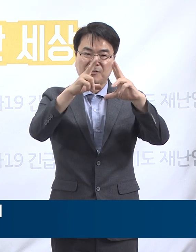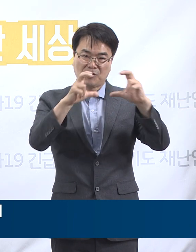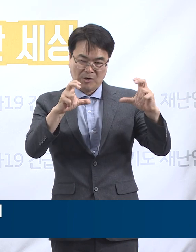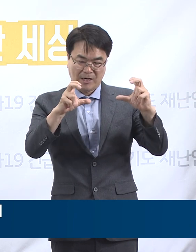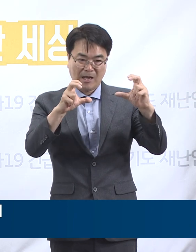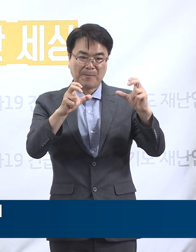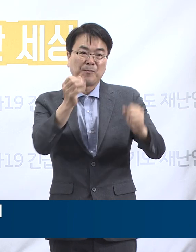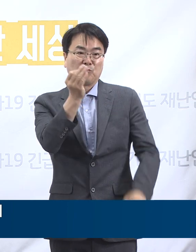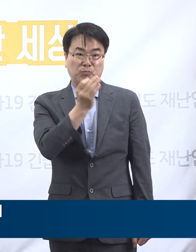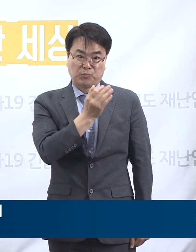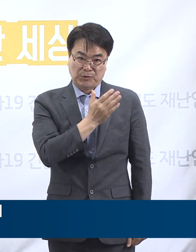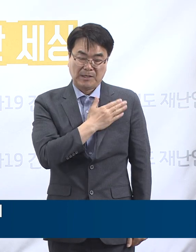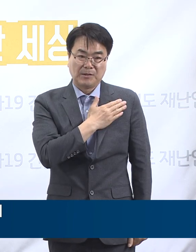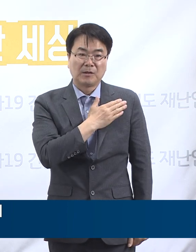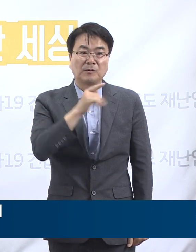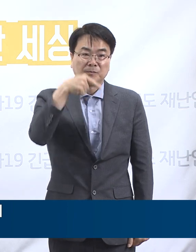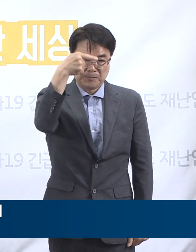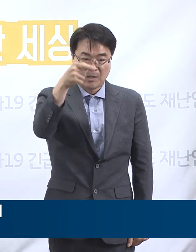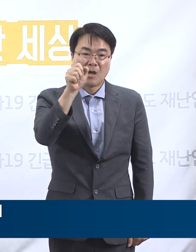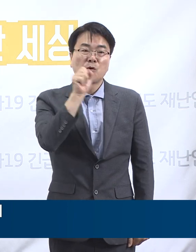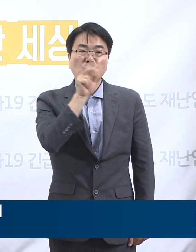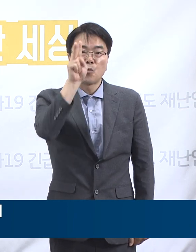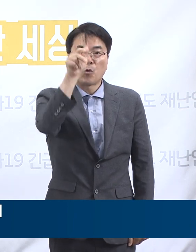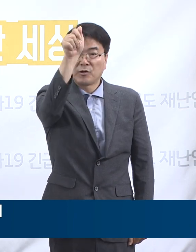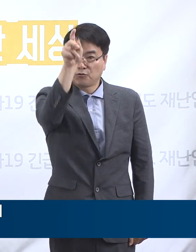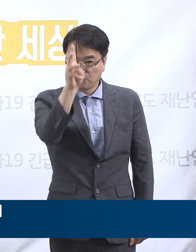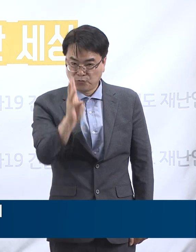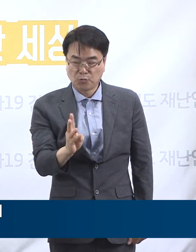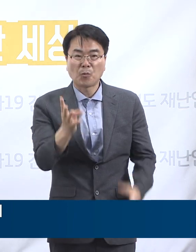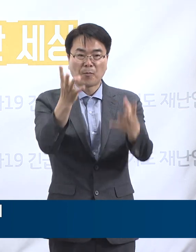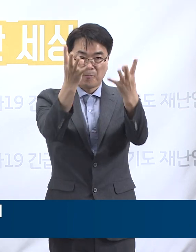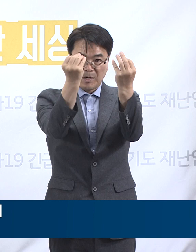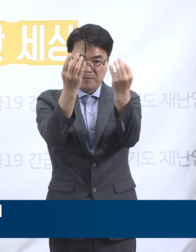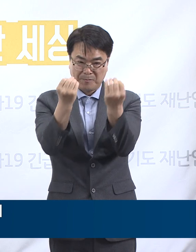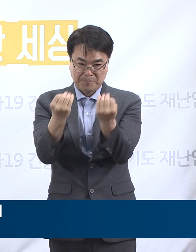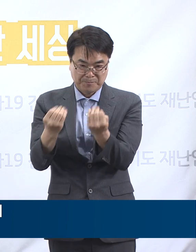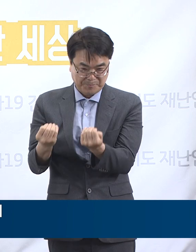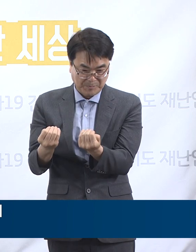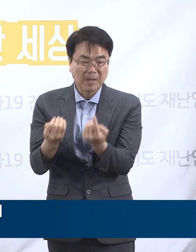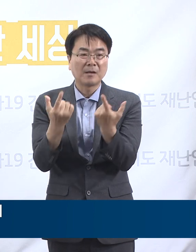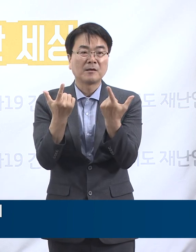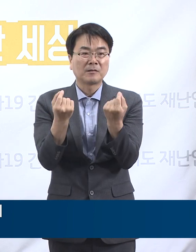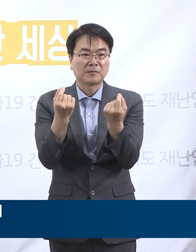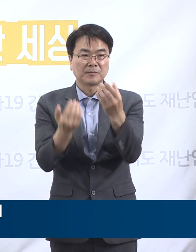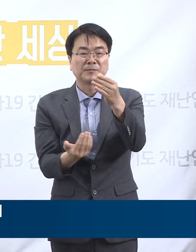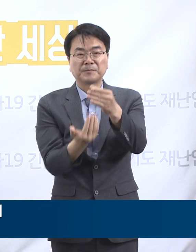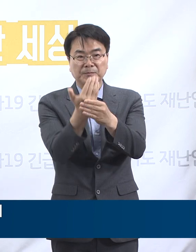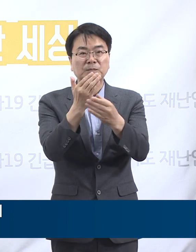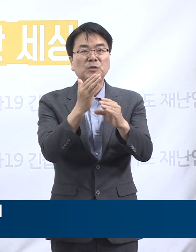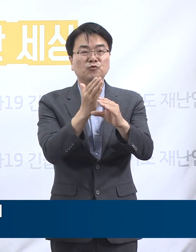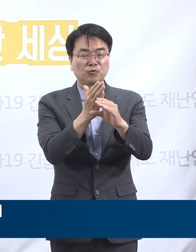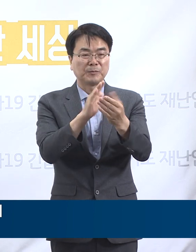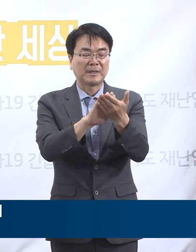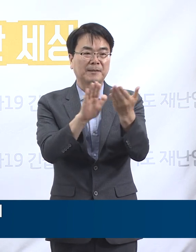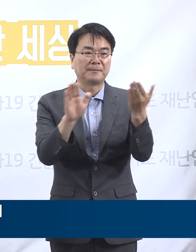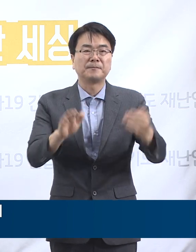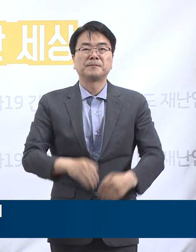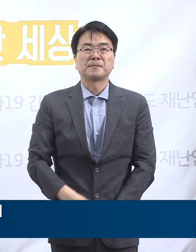부천시가 124명, 용인시 77명 순으로 도내 29개 시군에서 확진자가 발생하였습니다.